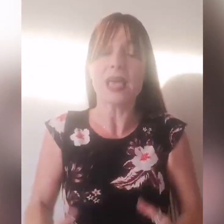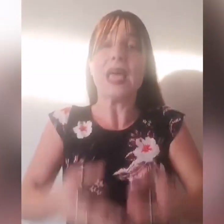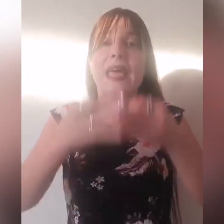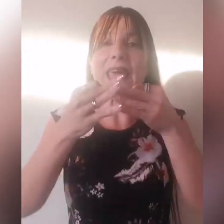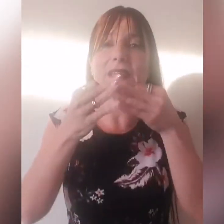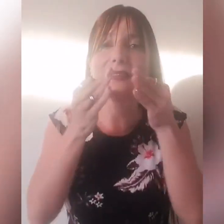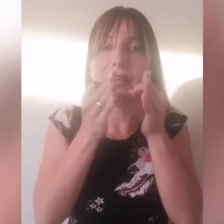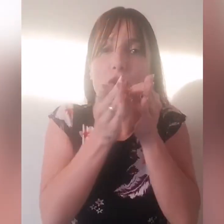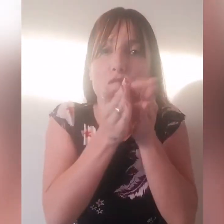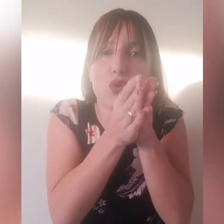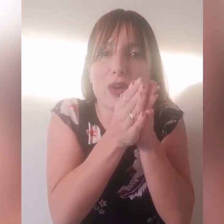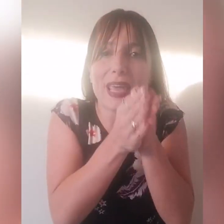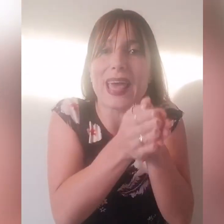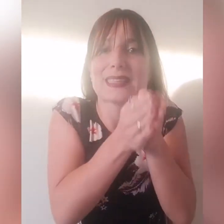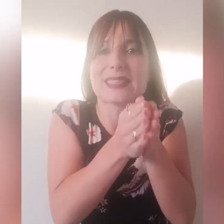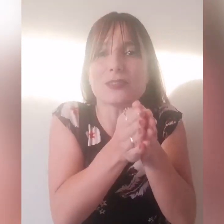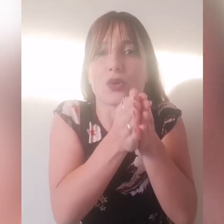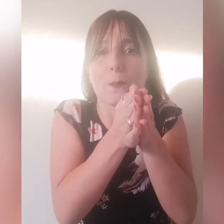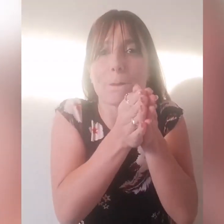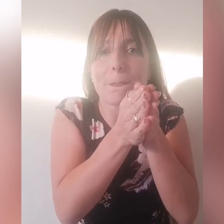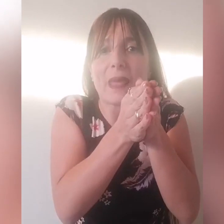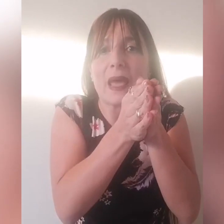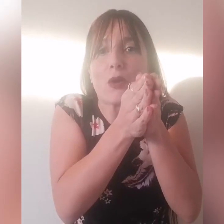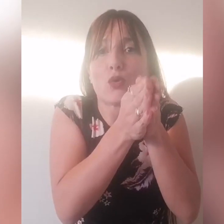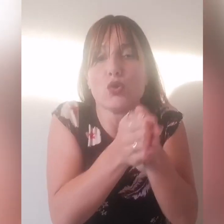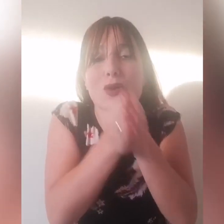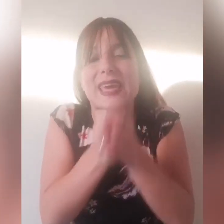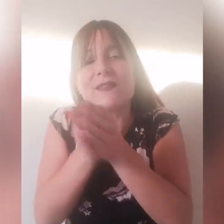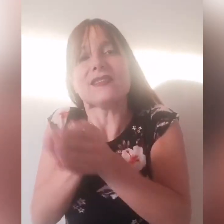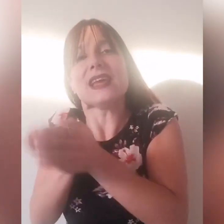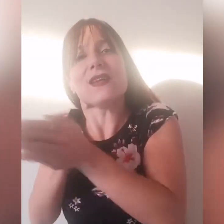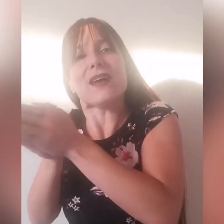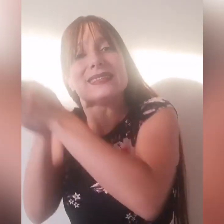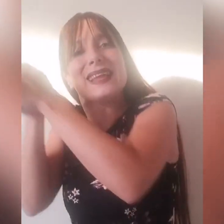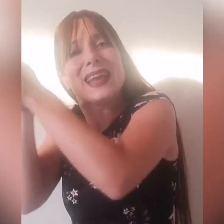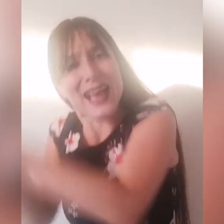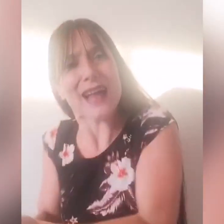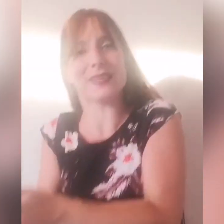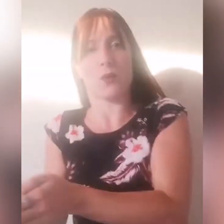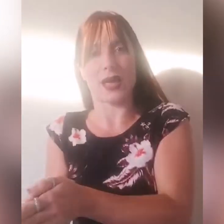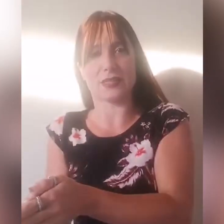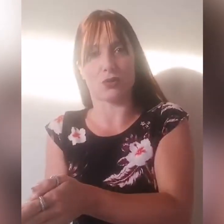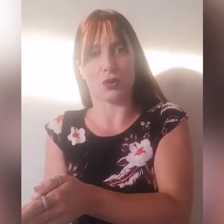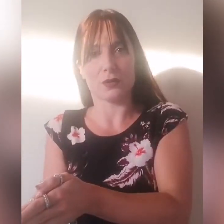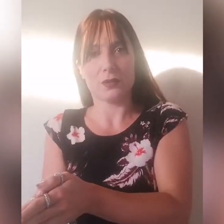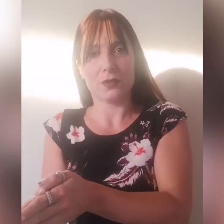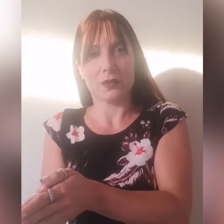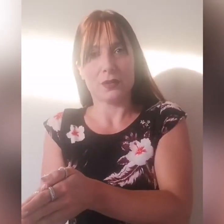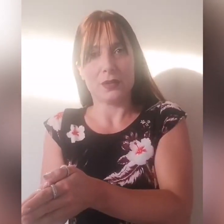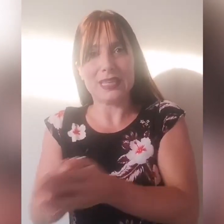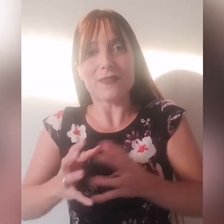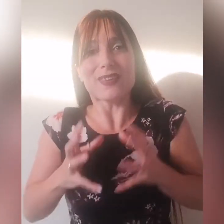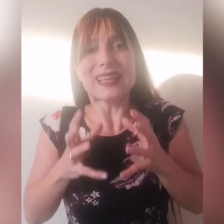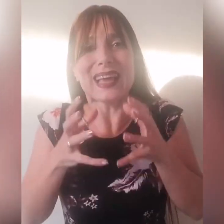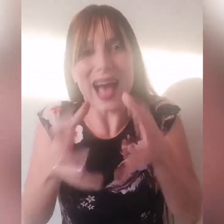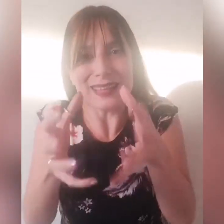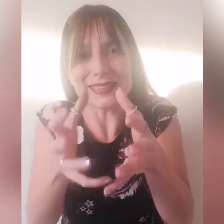che lui era stato, colui che gli aveva delegati a questo, gli aveva delegati,